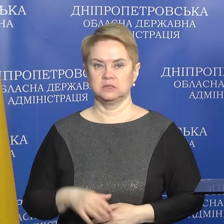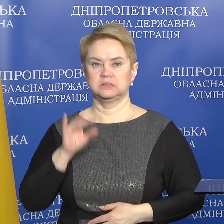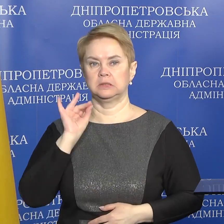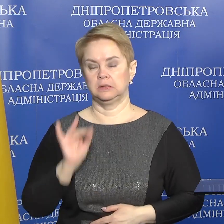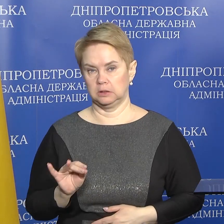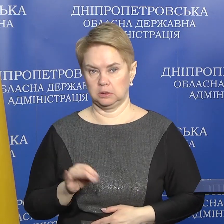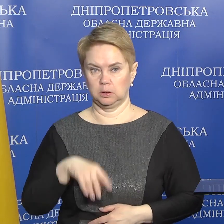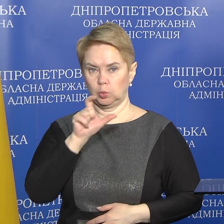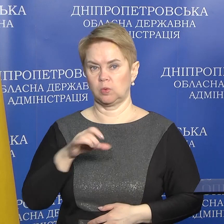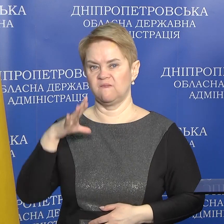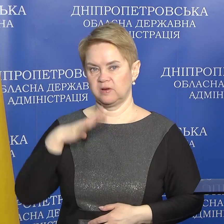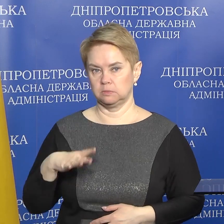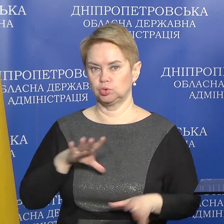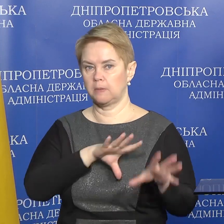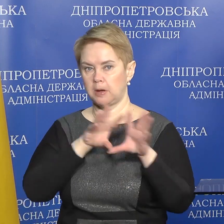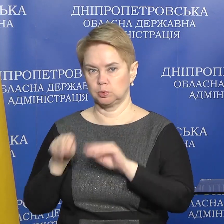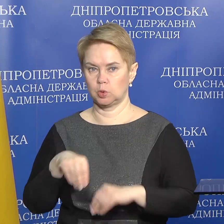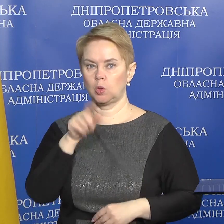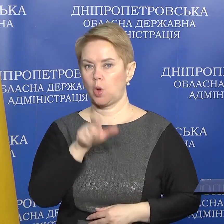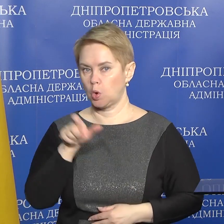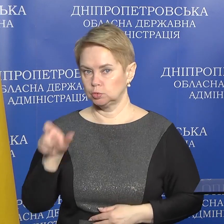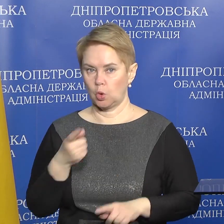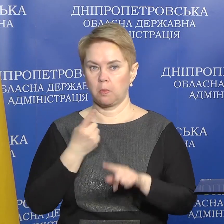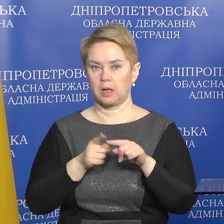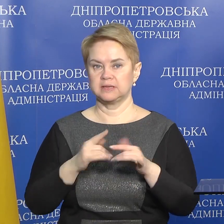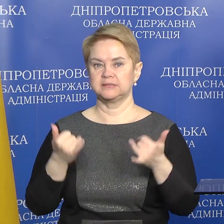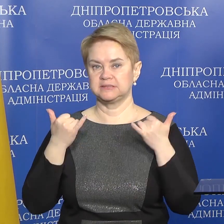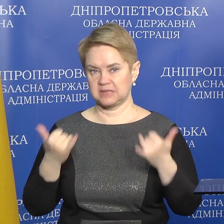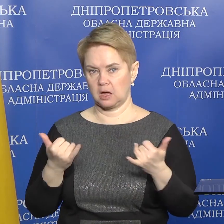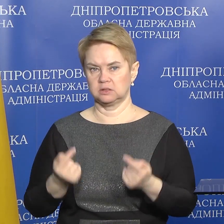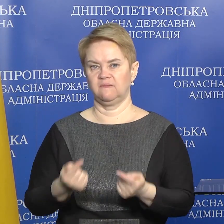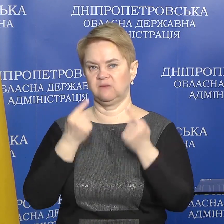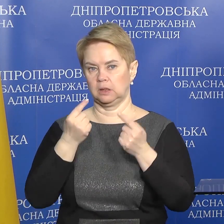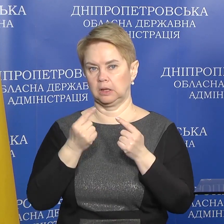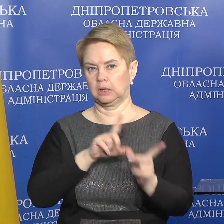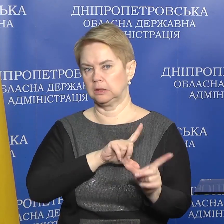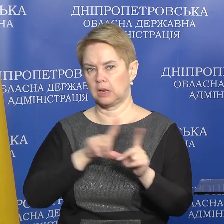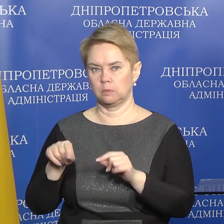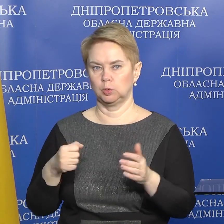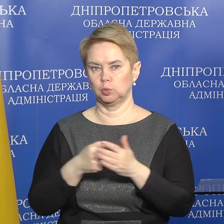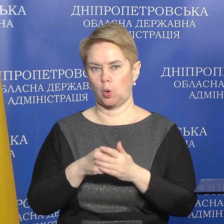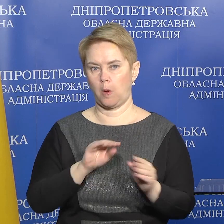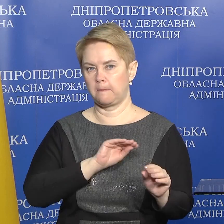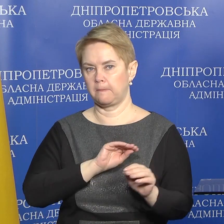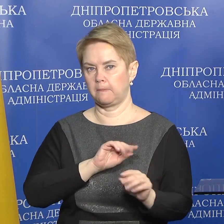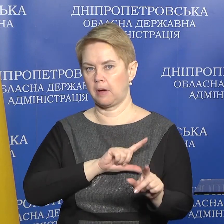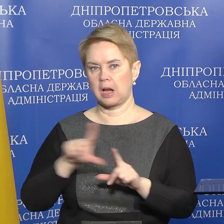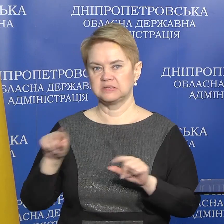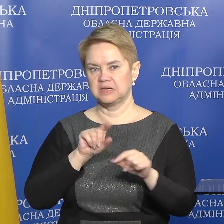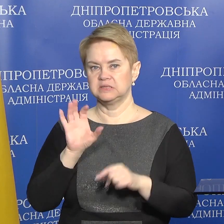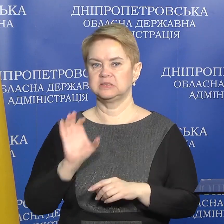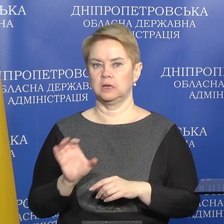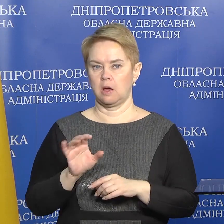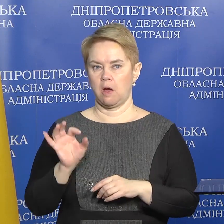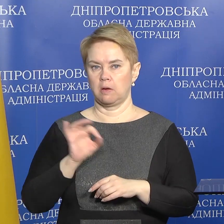які вимушені на переселені особи, які зараз великий трафік для переселенців саме через Павлоград зі